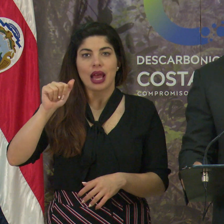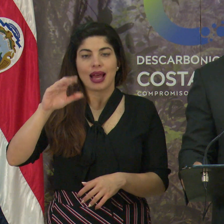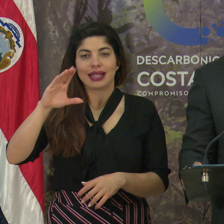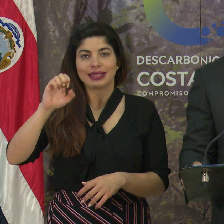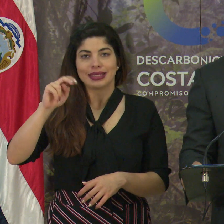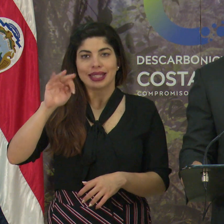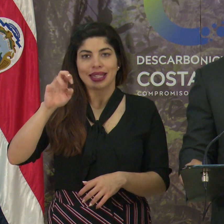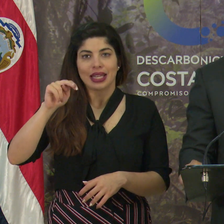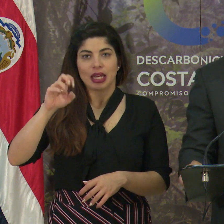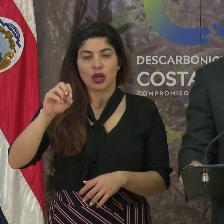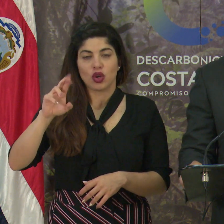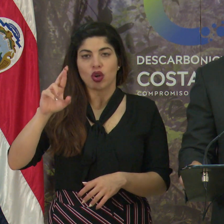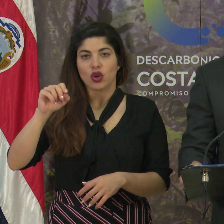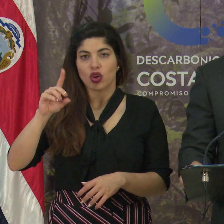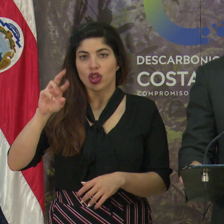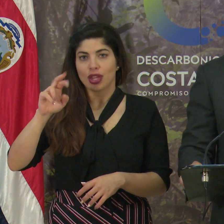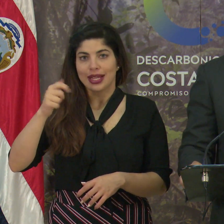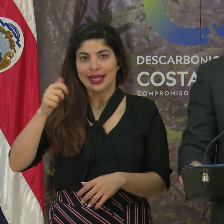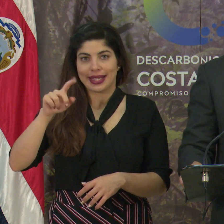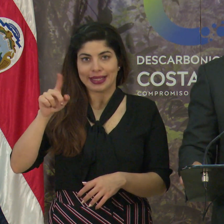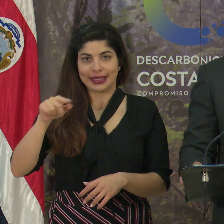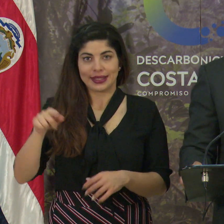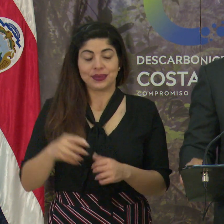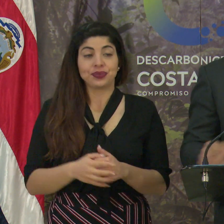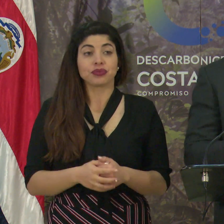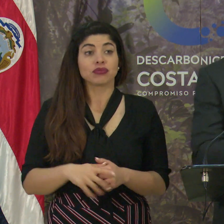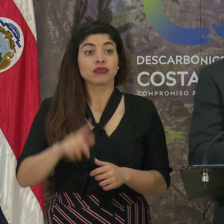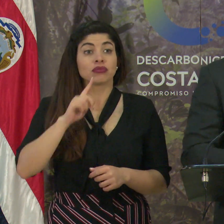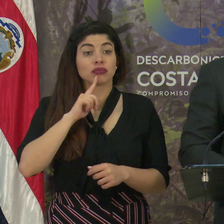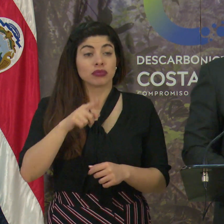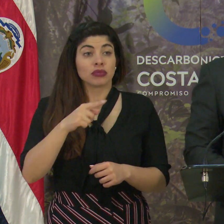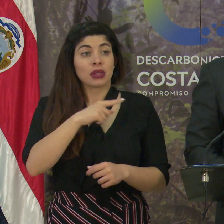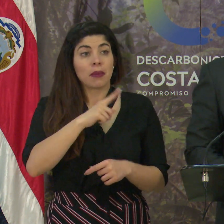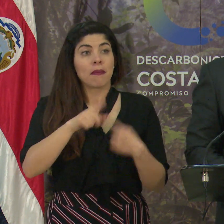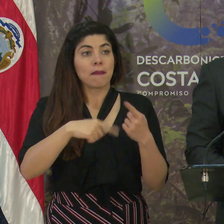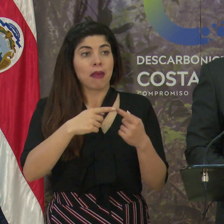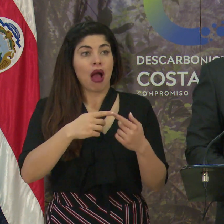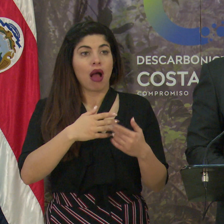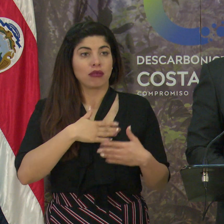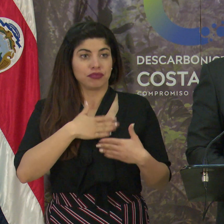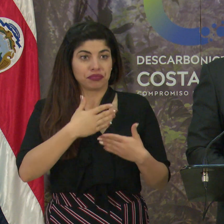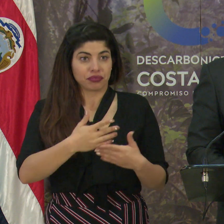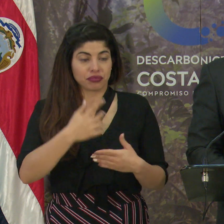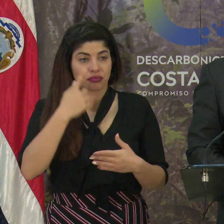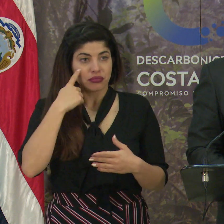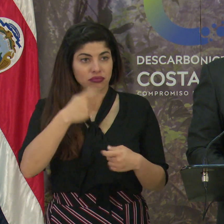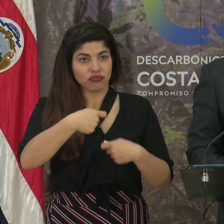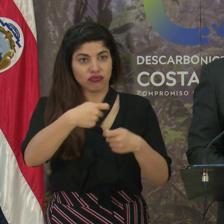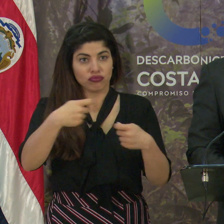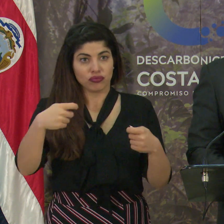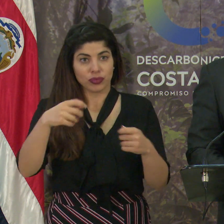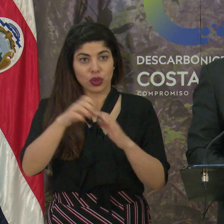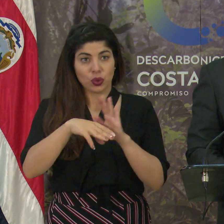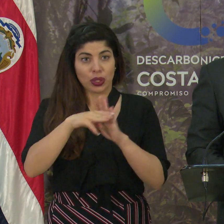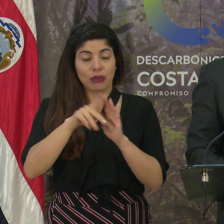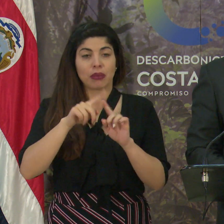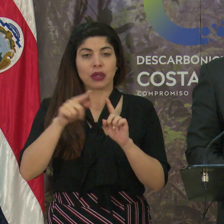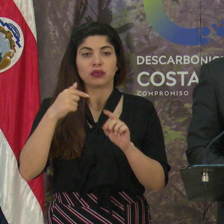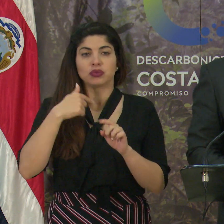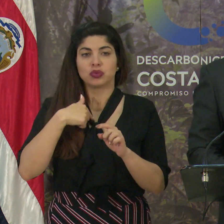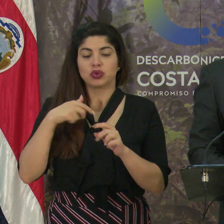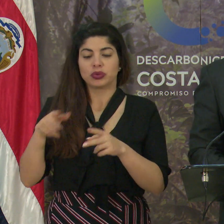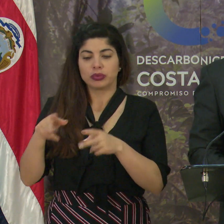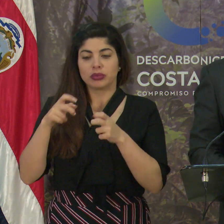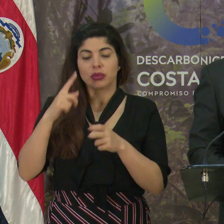Rodríguez. Si bien van a tener a disposición el perfil de doña Andrea, yo rescato